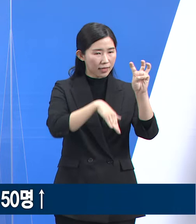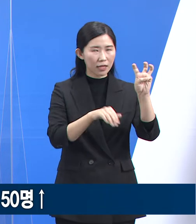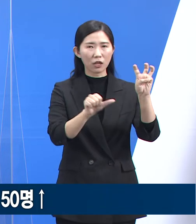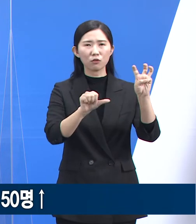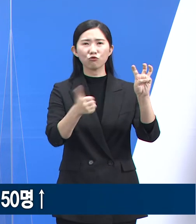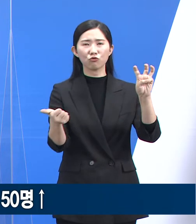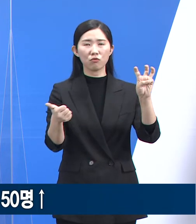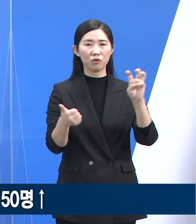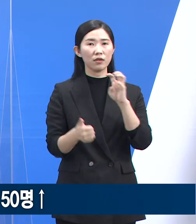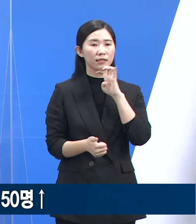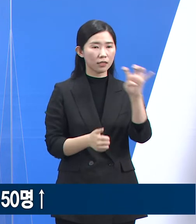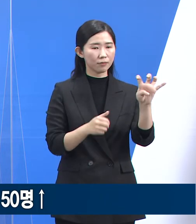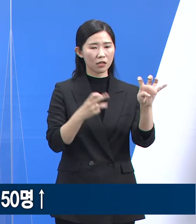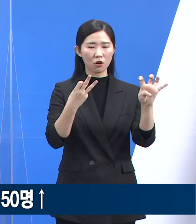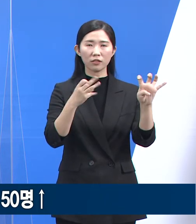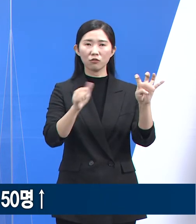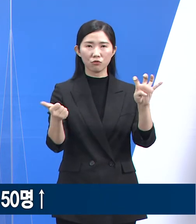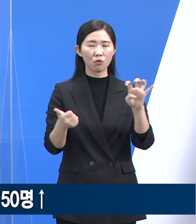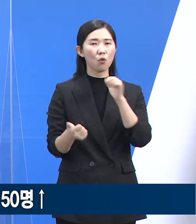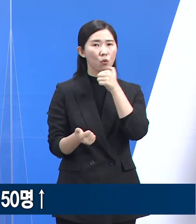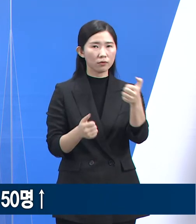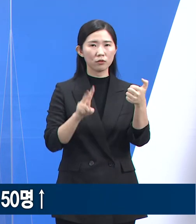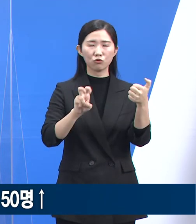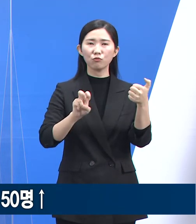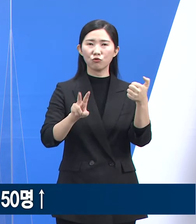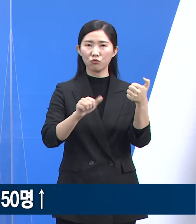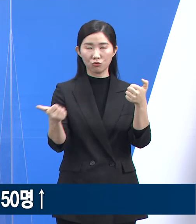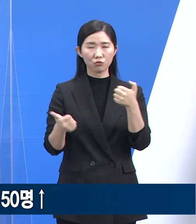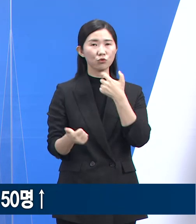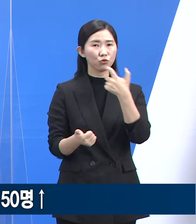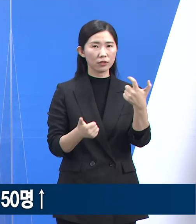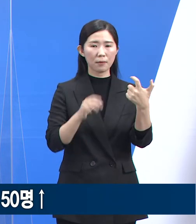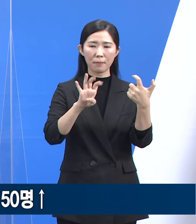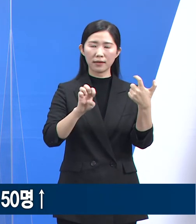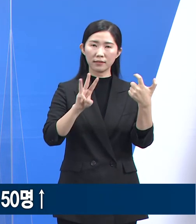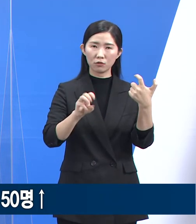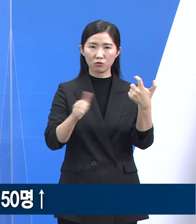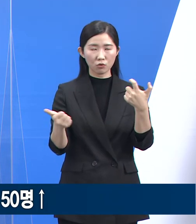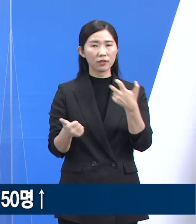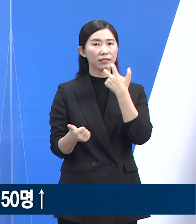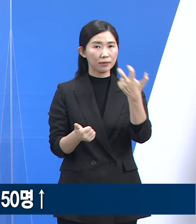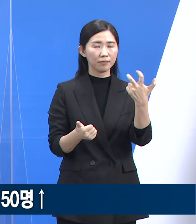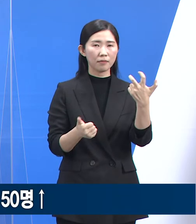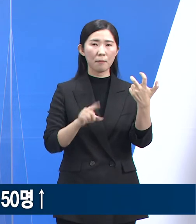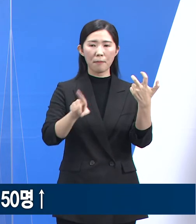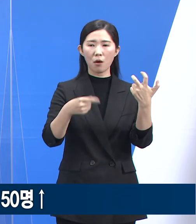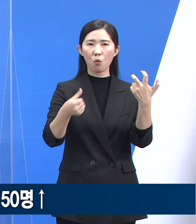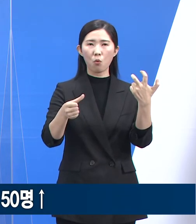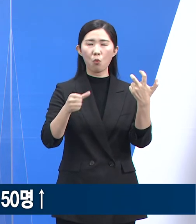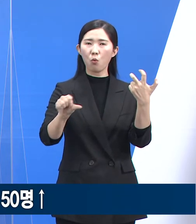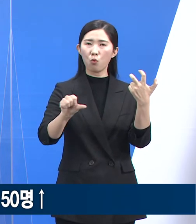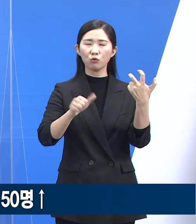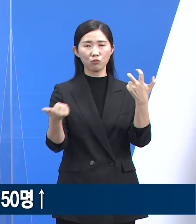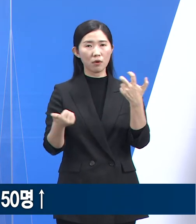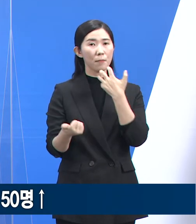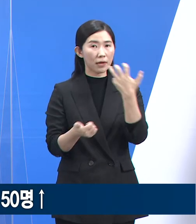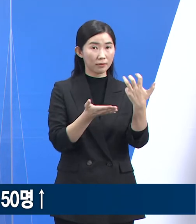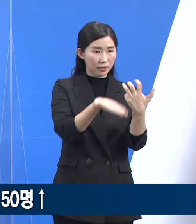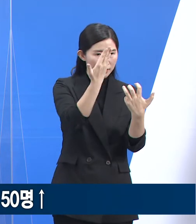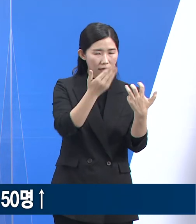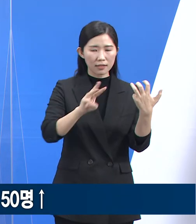5명, 40대 13명, 50대 22명, 60대 43명, 70대 105명, 80대 이상